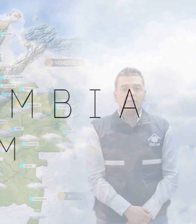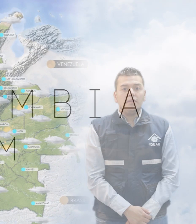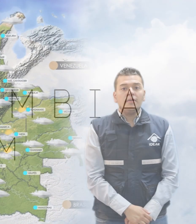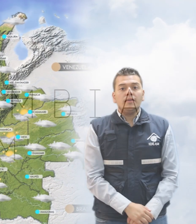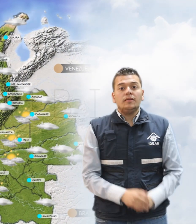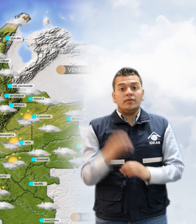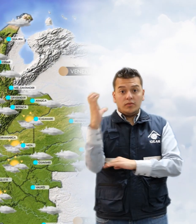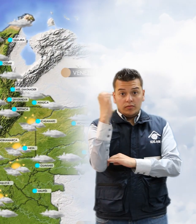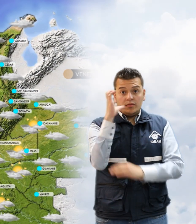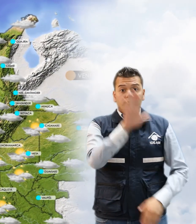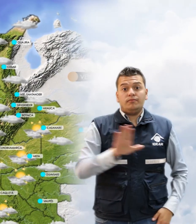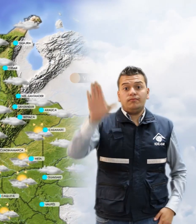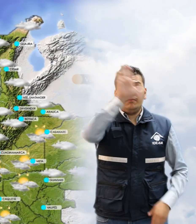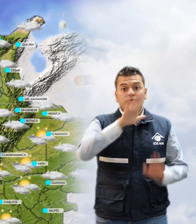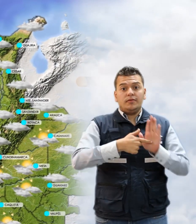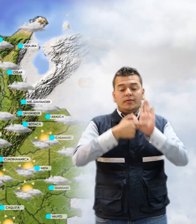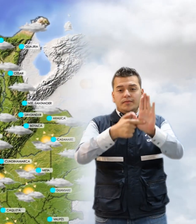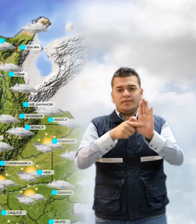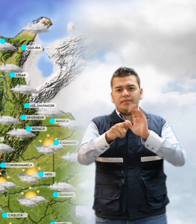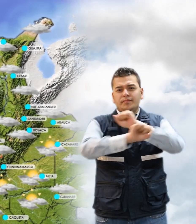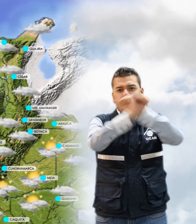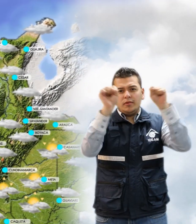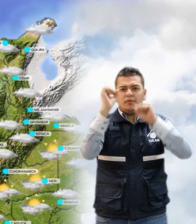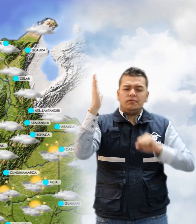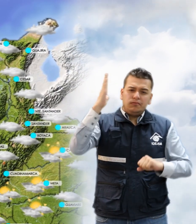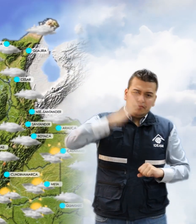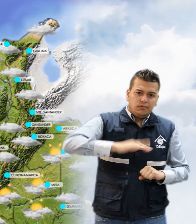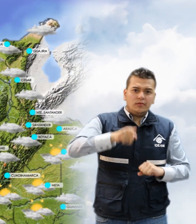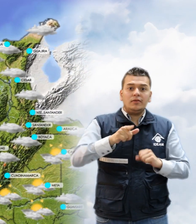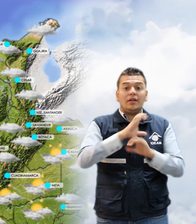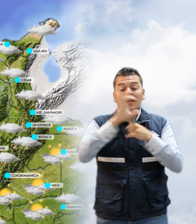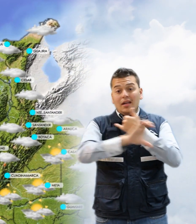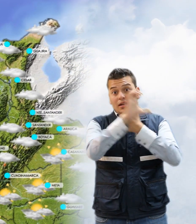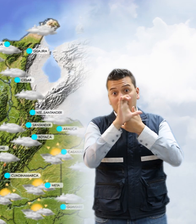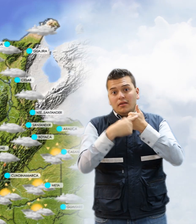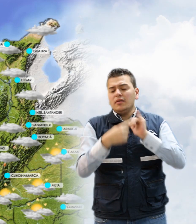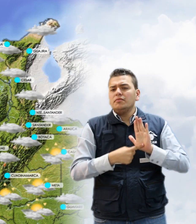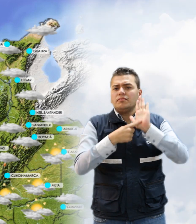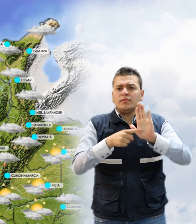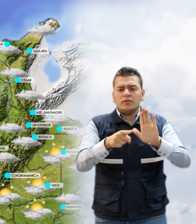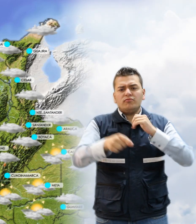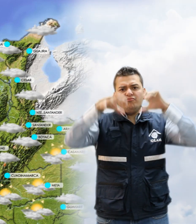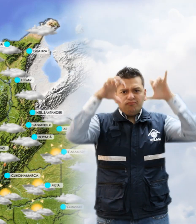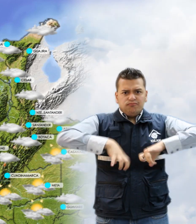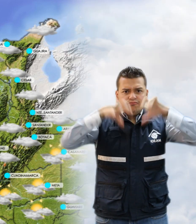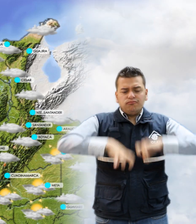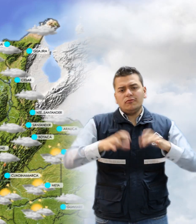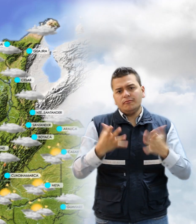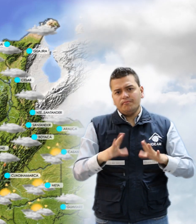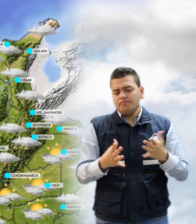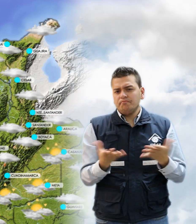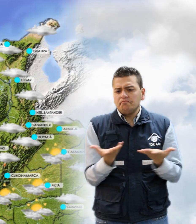Para el territorio nacional lo que se espera en horas de la mañana es que en la región Caribe se presenten algunas lluvias de carácter ligero